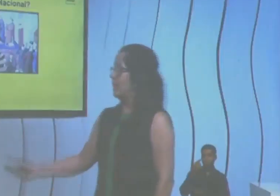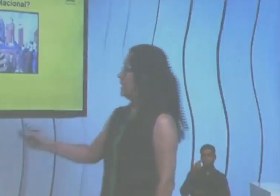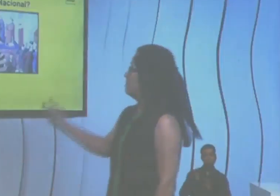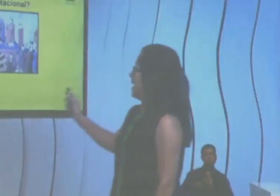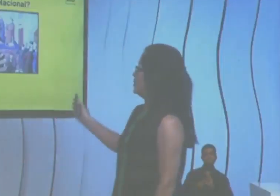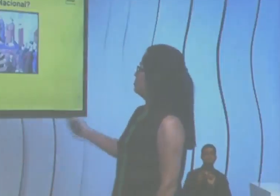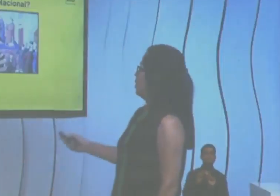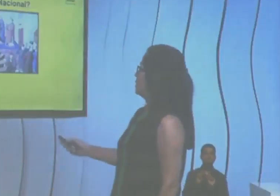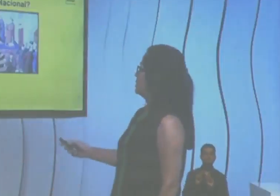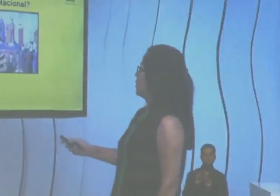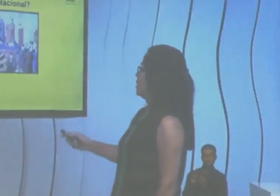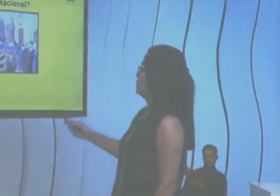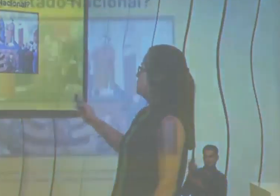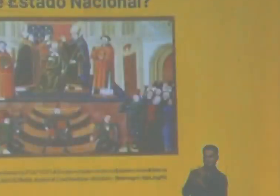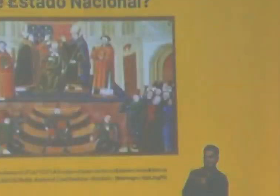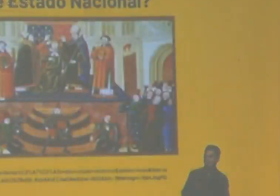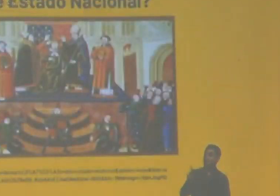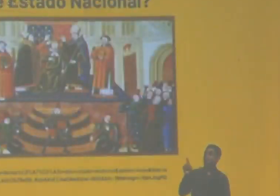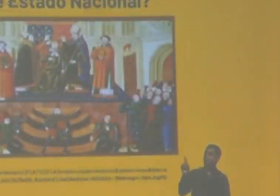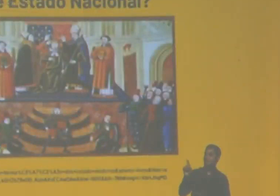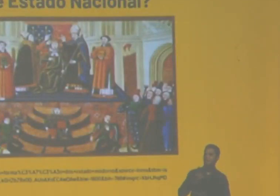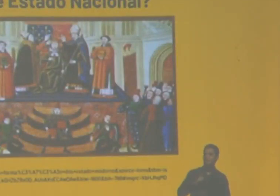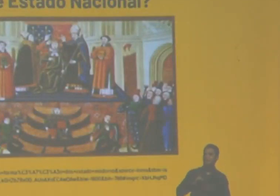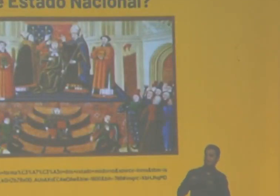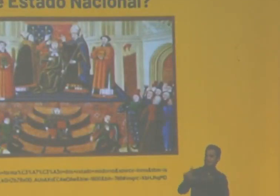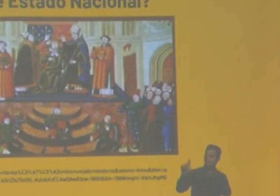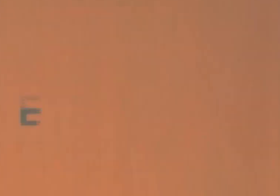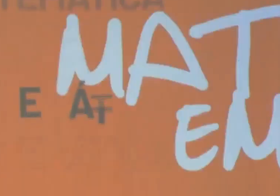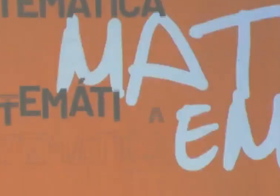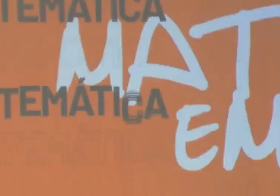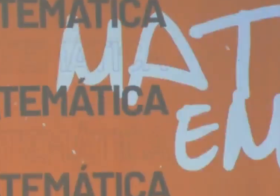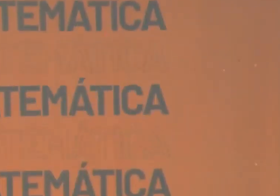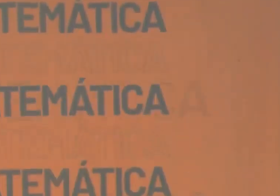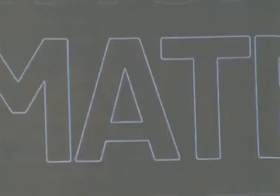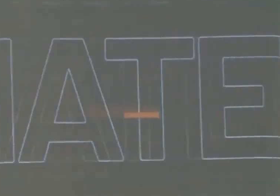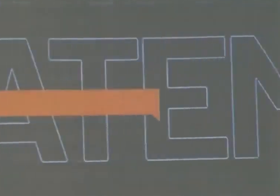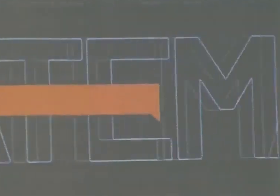A imagem mostra, né, uma figura de um rei.